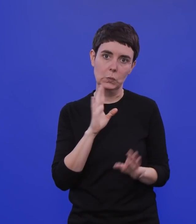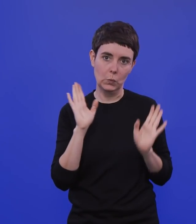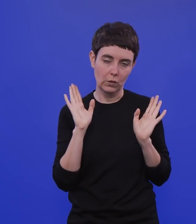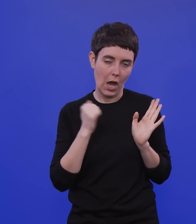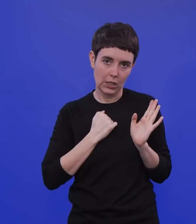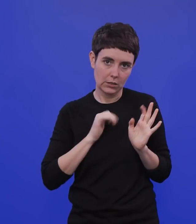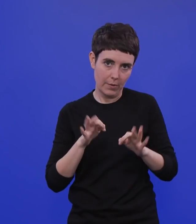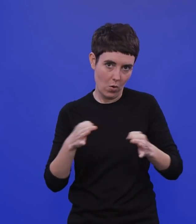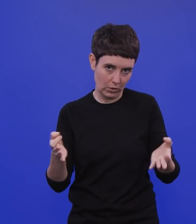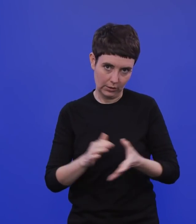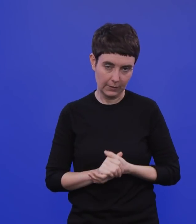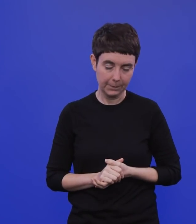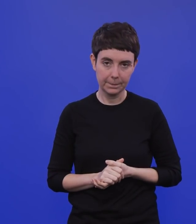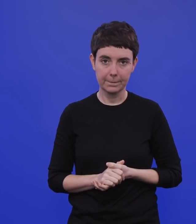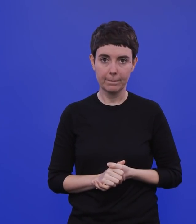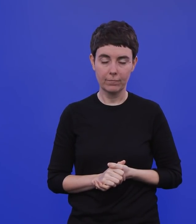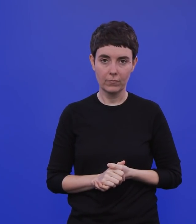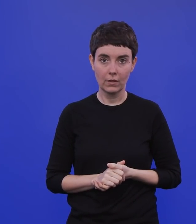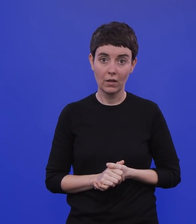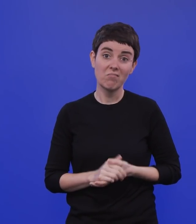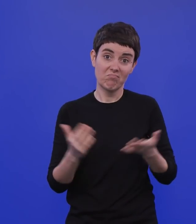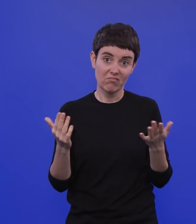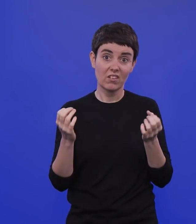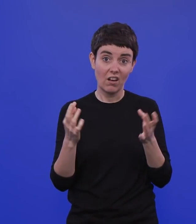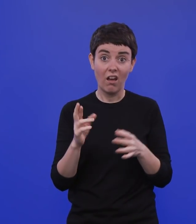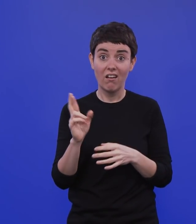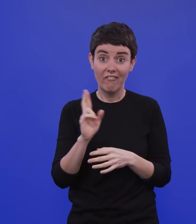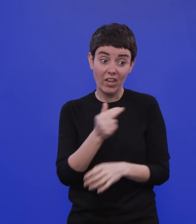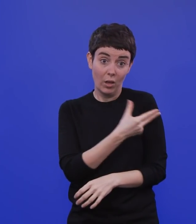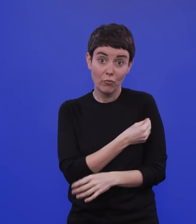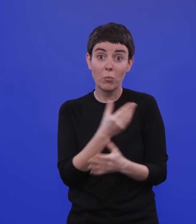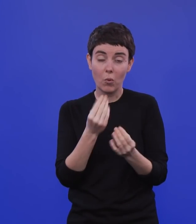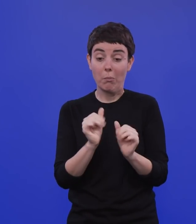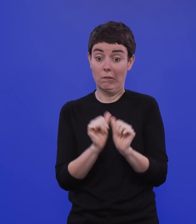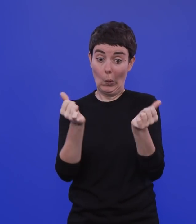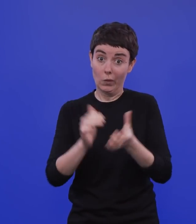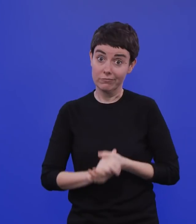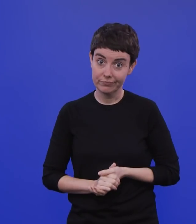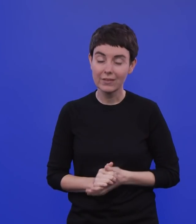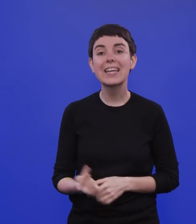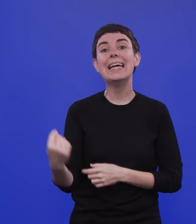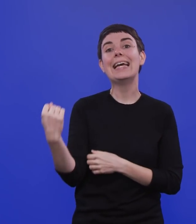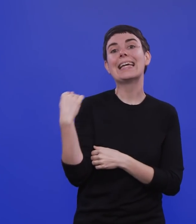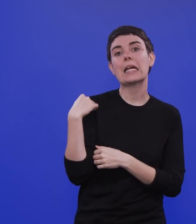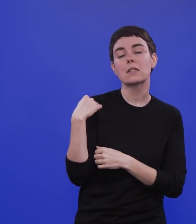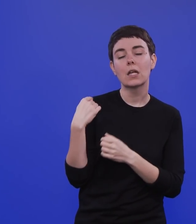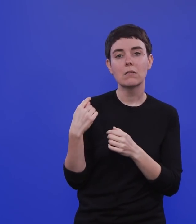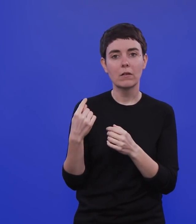die wird wirken, wenn man die jetzt glücklicherweise schon bekommen kann. Wir haben ja gestern neue Zahlen gehört in den Medien.